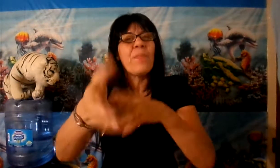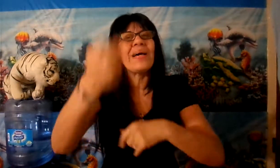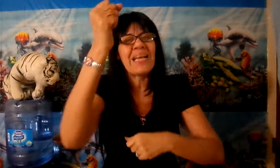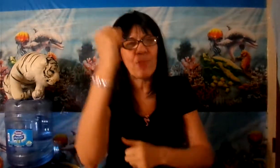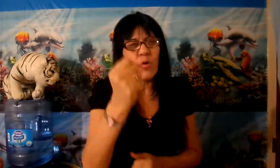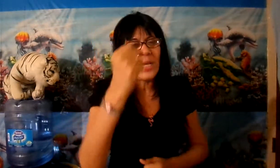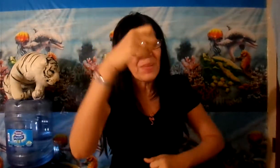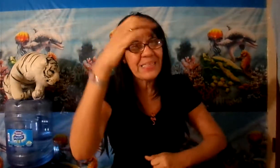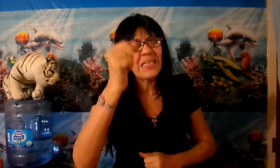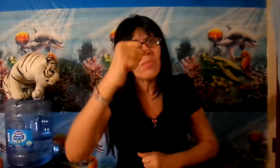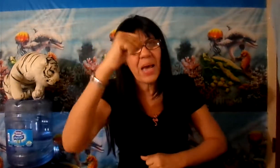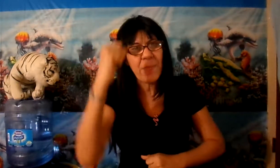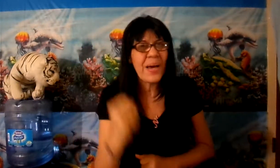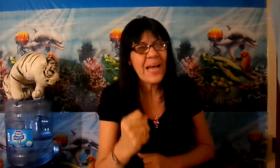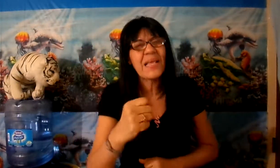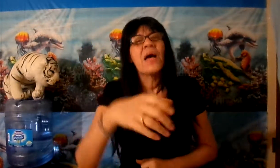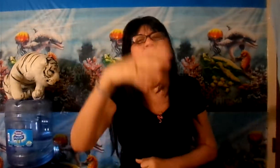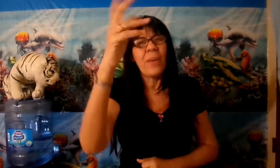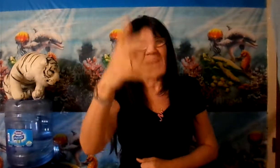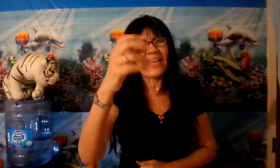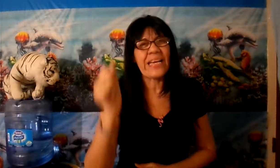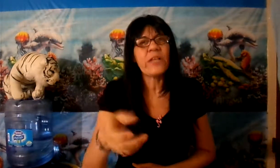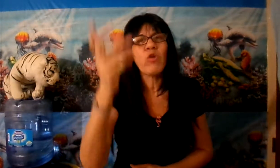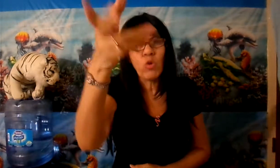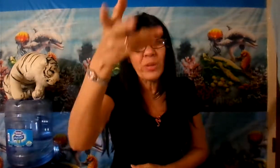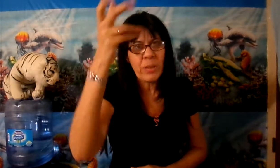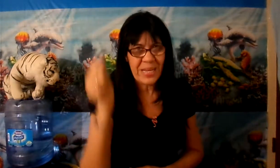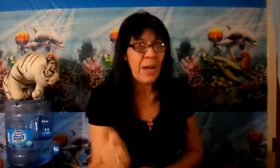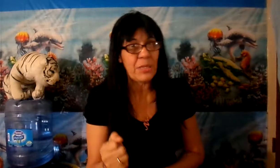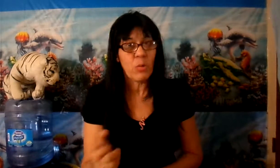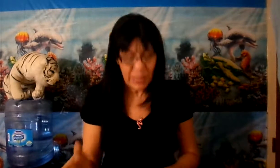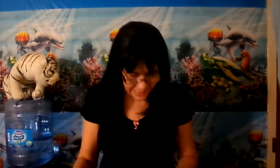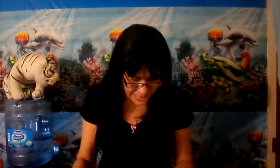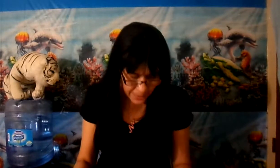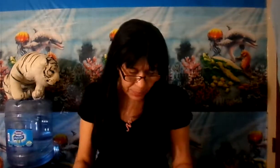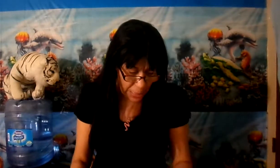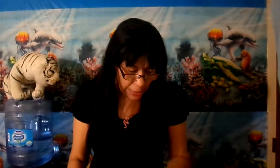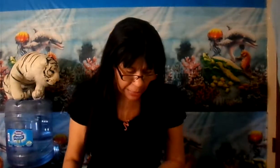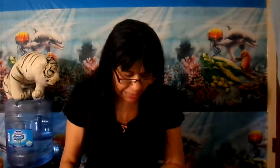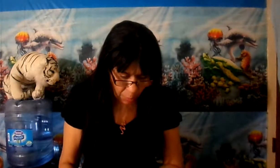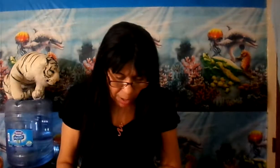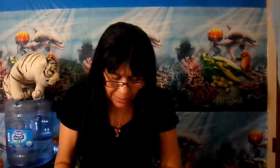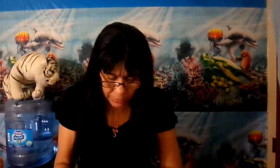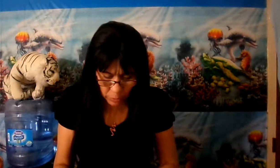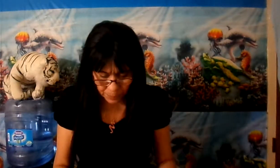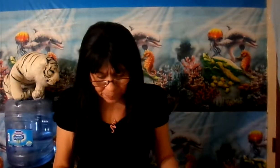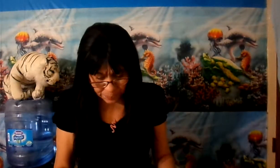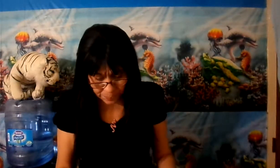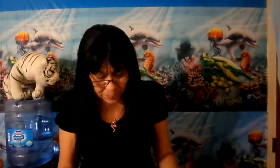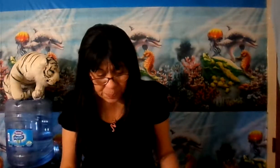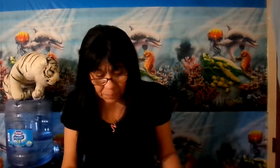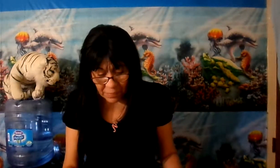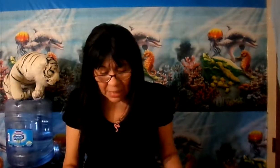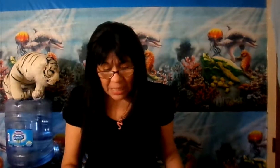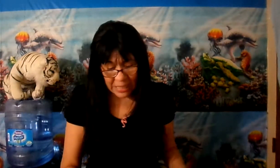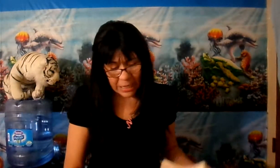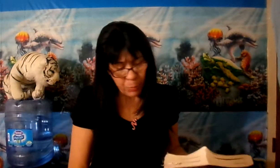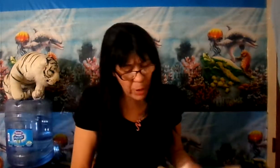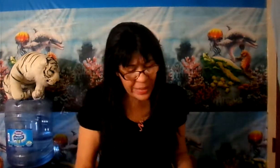para poder mantenerme ahí parada para que Cristo ilumine mi camino, ¿verdad que sí? Y estamos hablando que puede